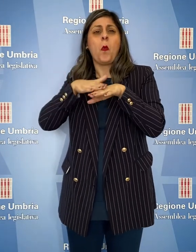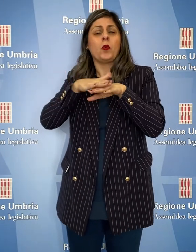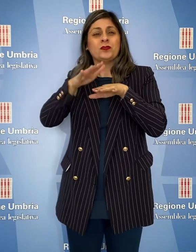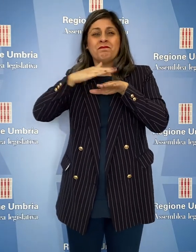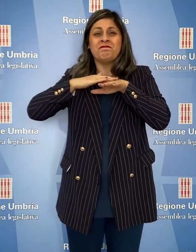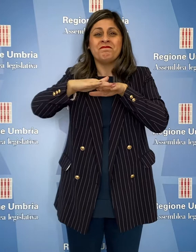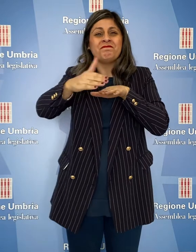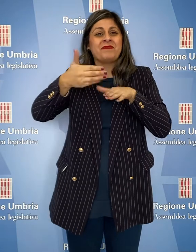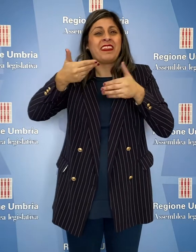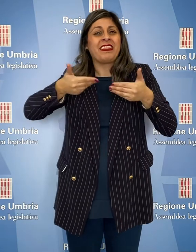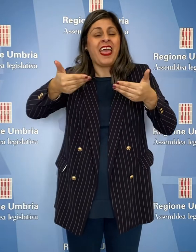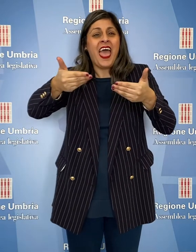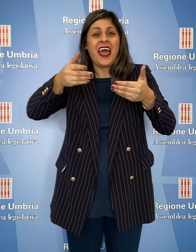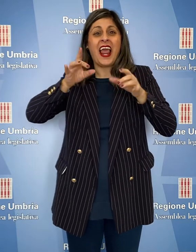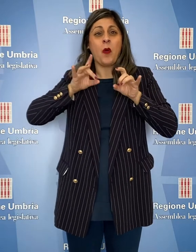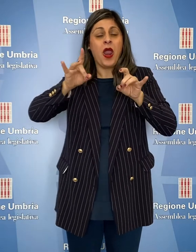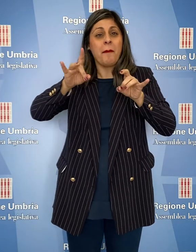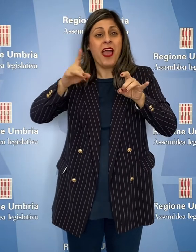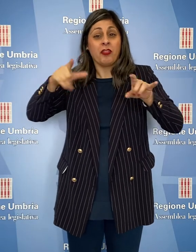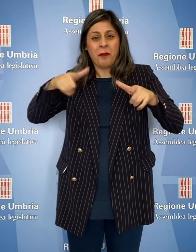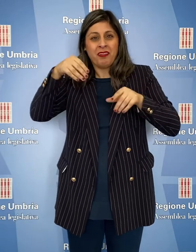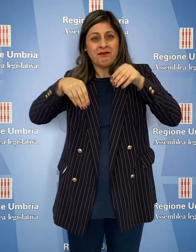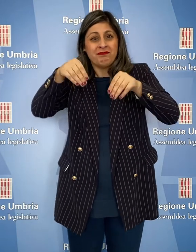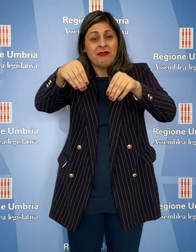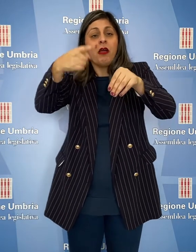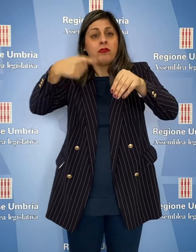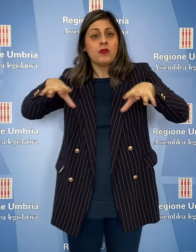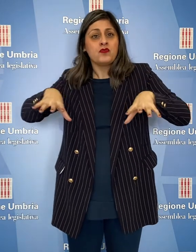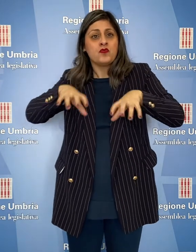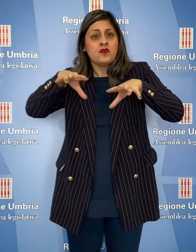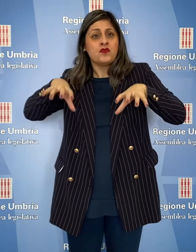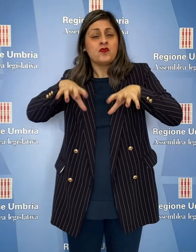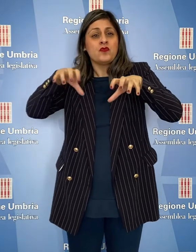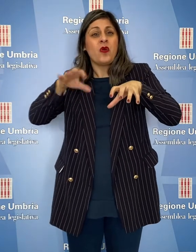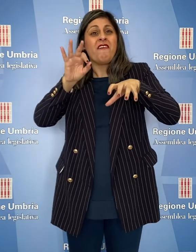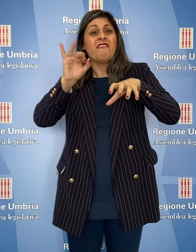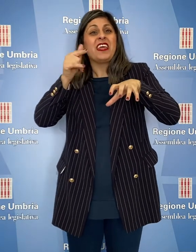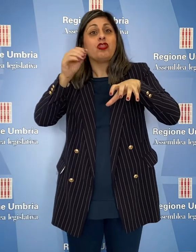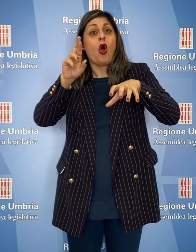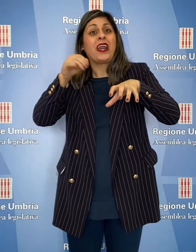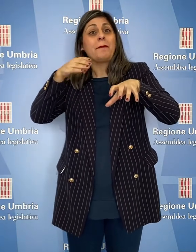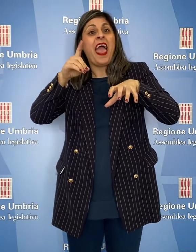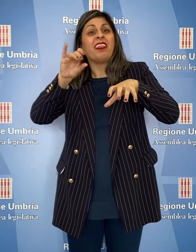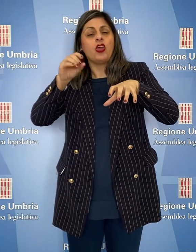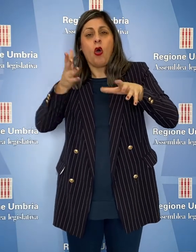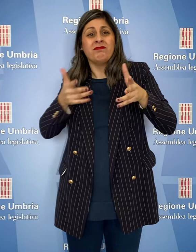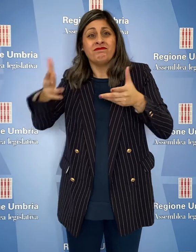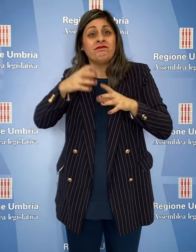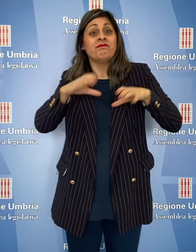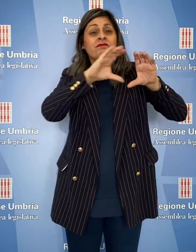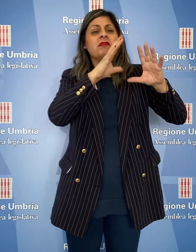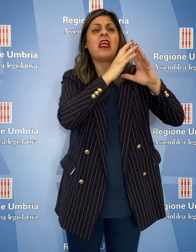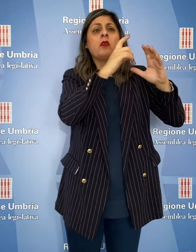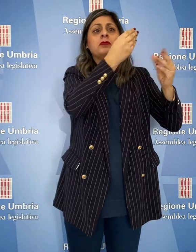il riutilizzo industriale delle biomasse derivanti dall'attività di fitorimedio, nonché